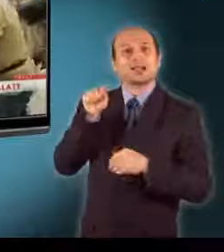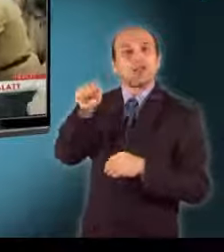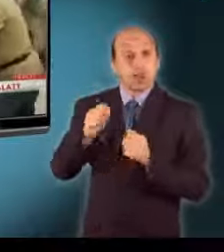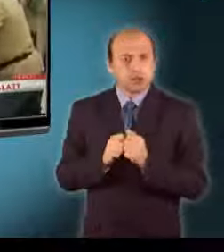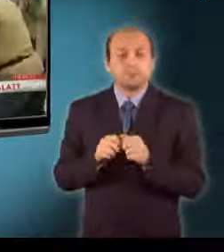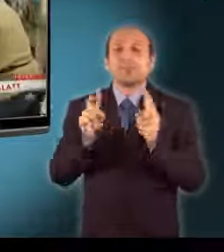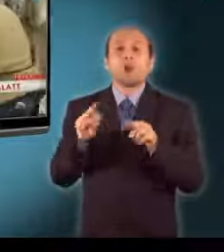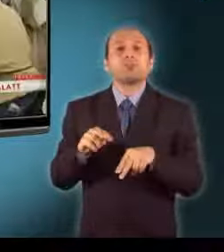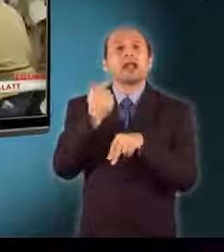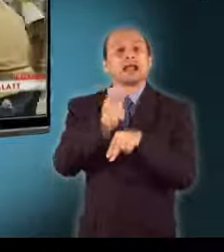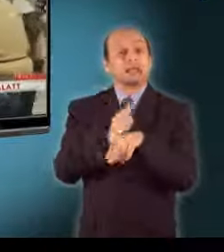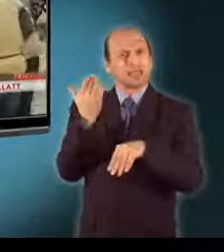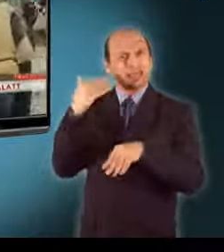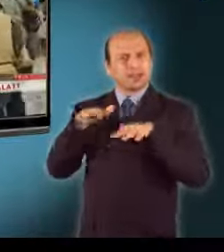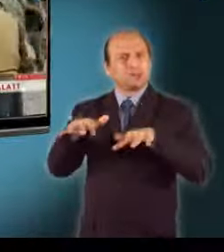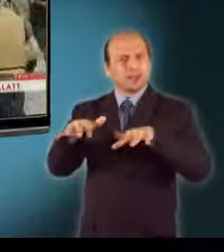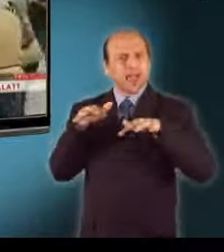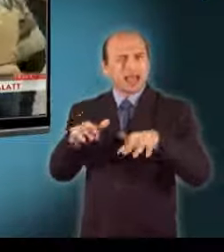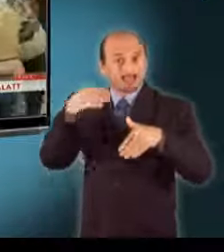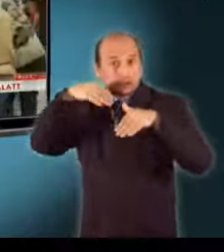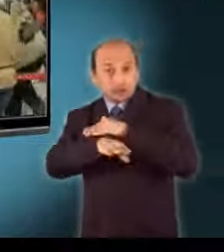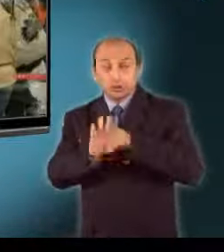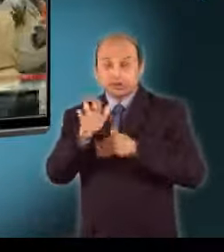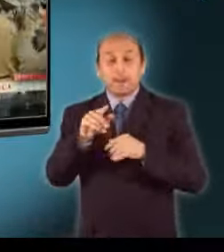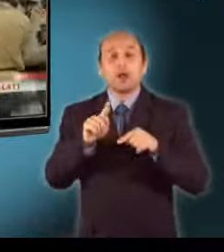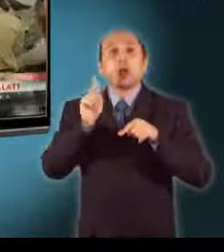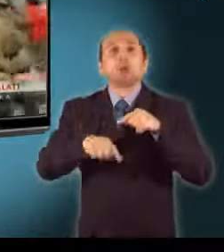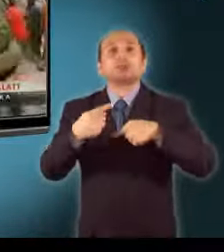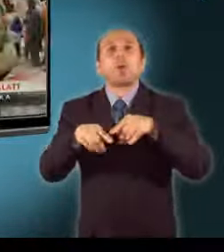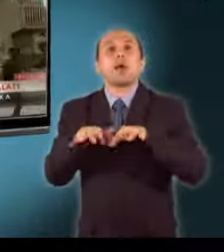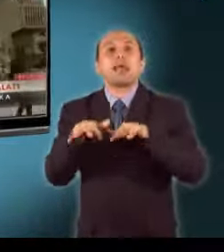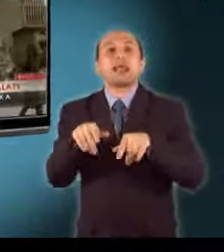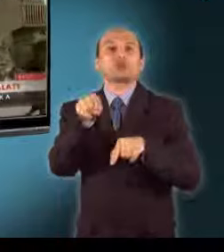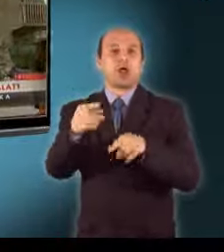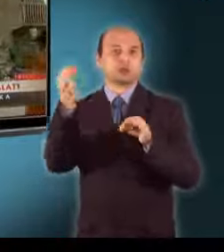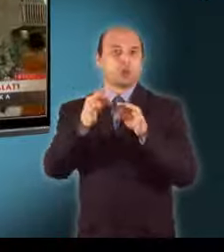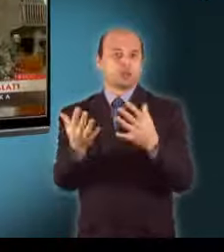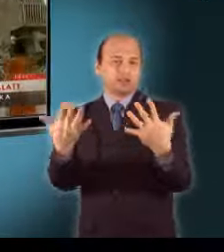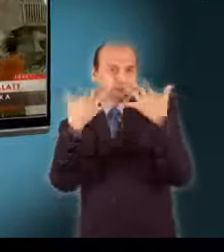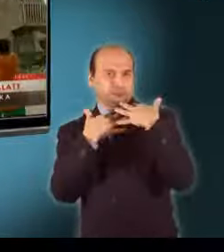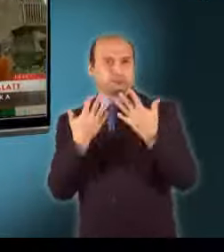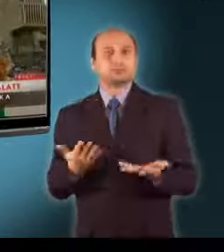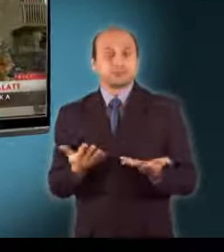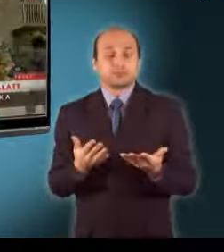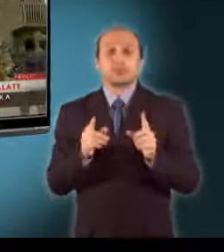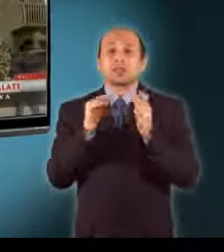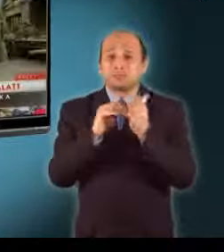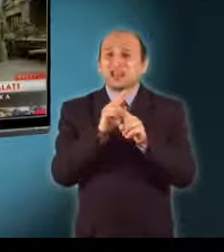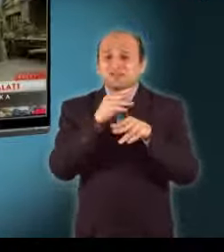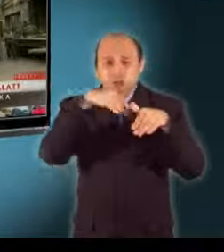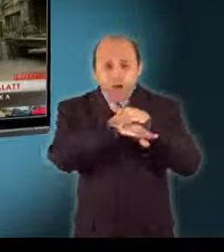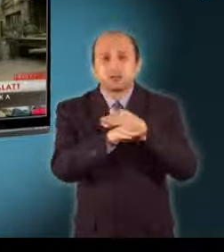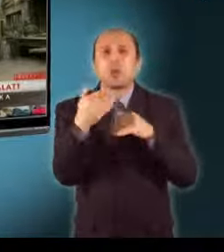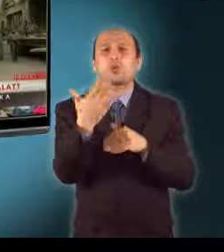óriási földmozgásban omlott rá az épület, hanem az egyik utórengéskor. Még mindig legalább 50 ezer ember lehet a romok alatt,